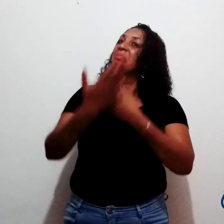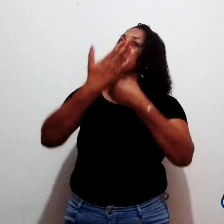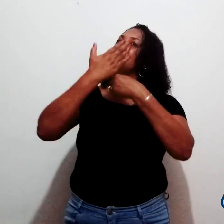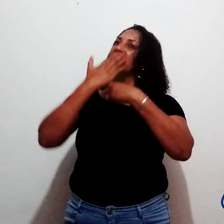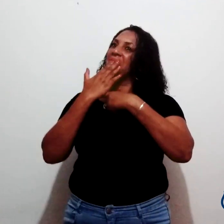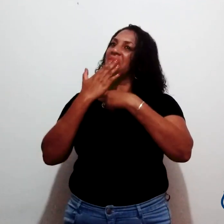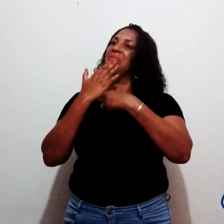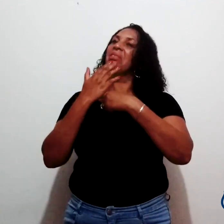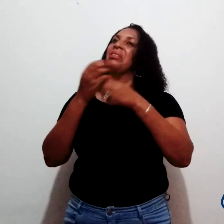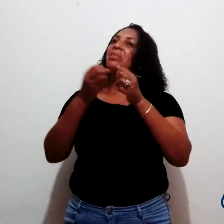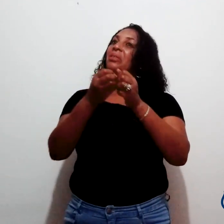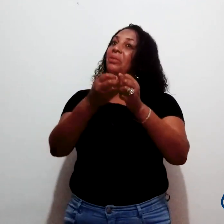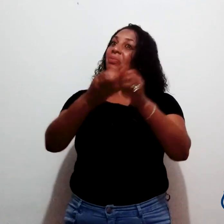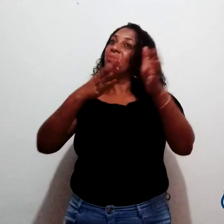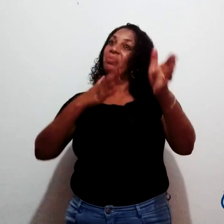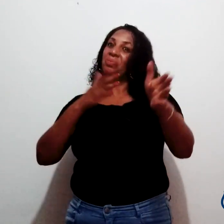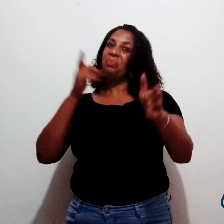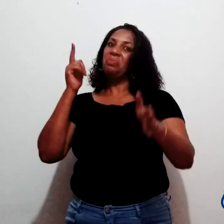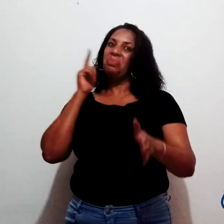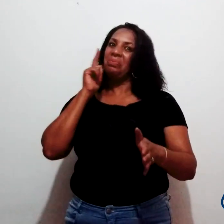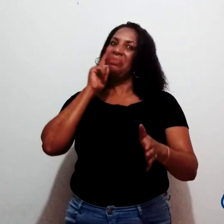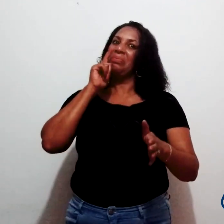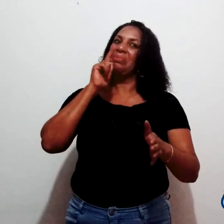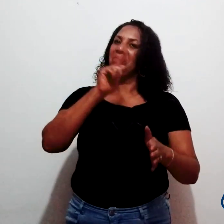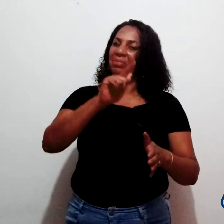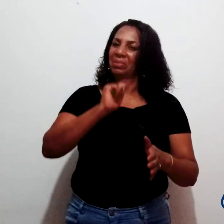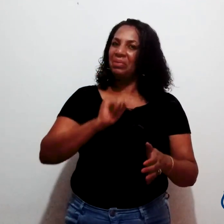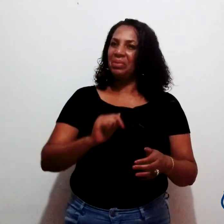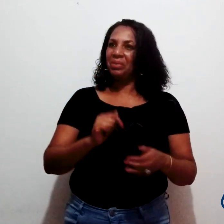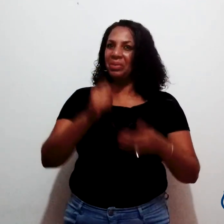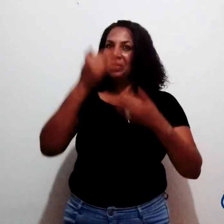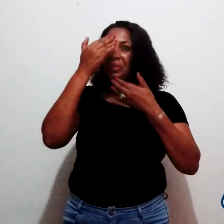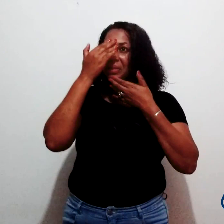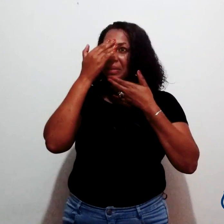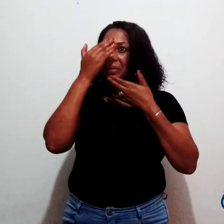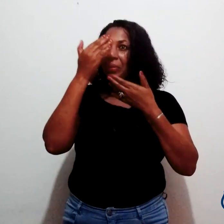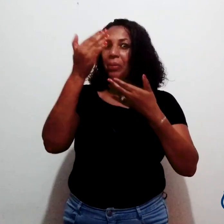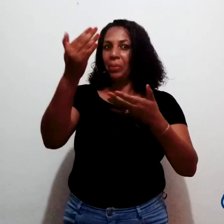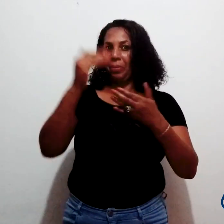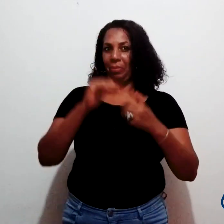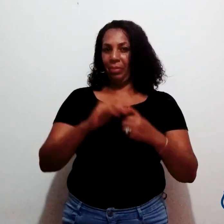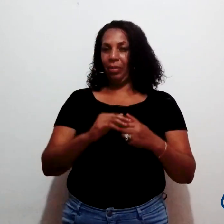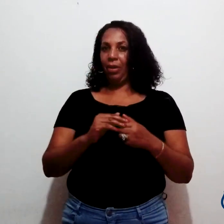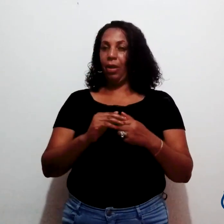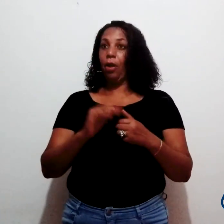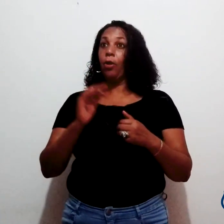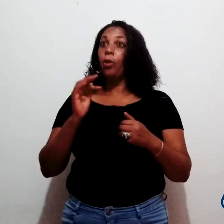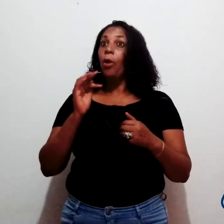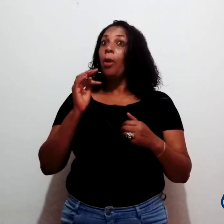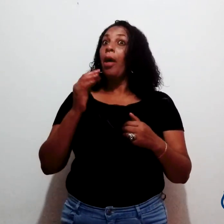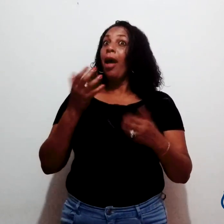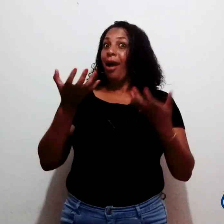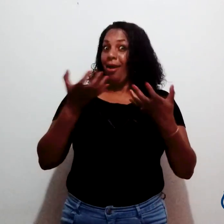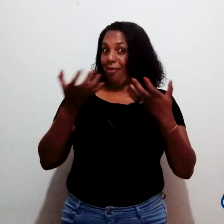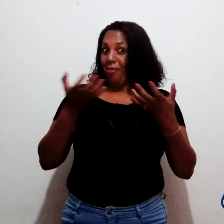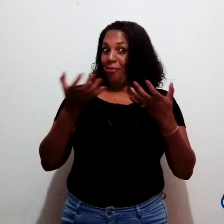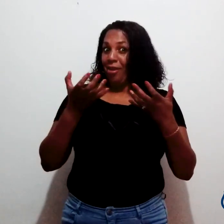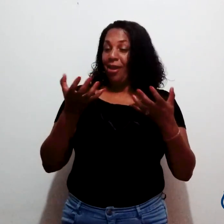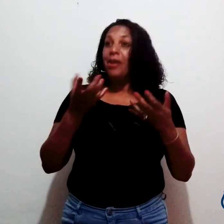fluente em Libras. E eu consegui, eu sou muito grata mesmo. E, assim, eu tenho muita vontade, sabe,